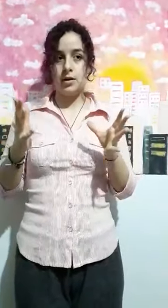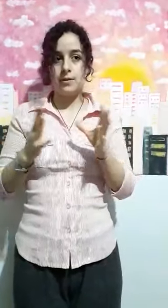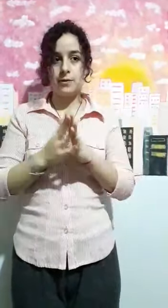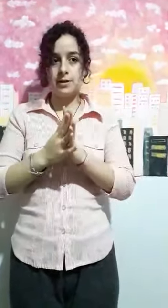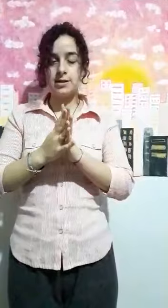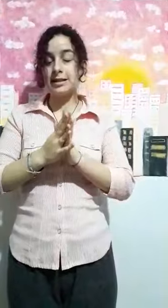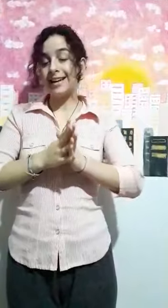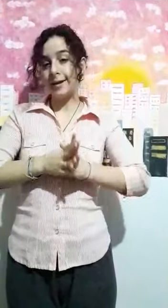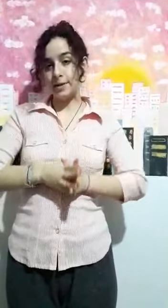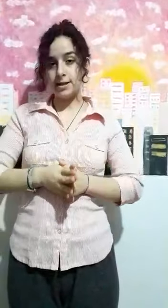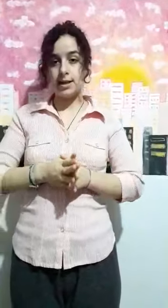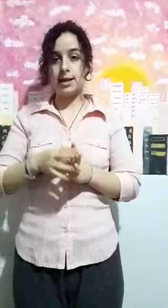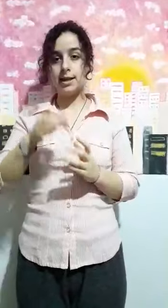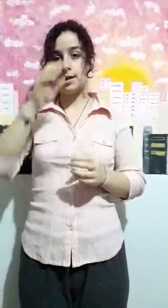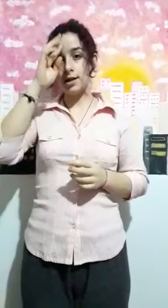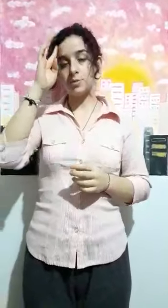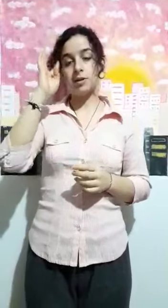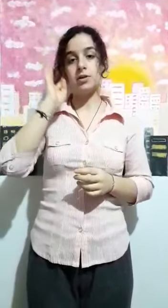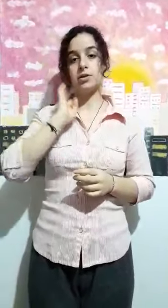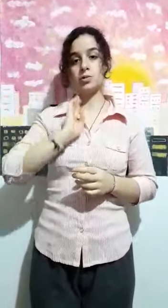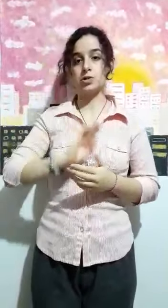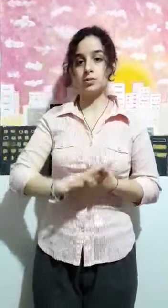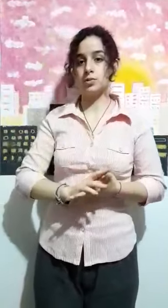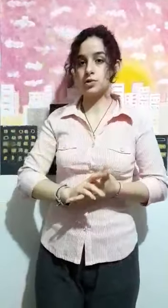Sin nada más que decir, espero que os guste mucho.